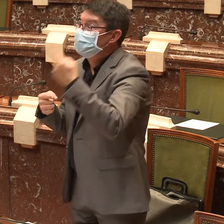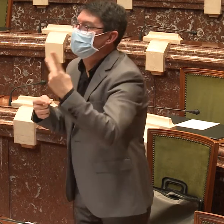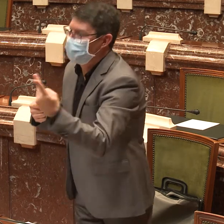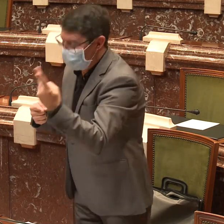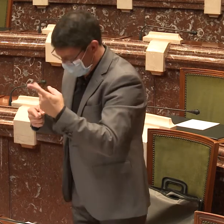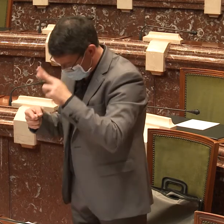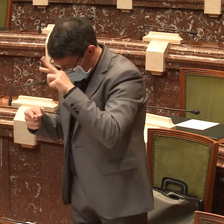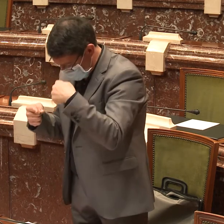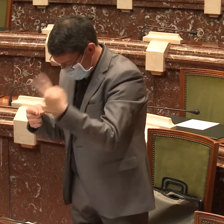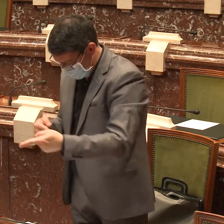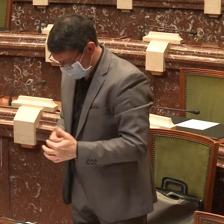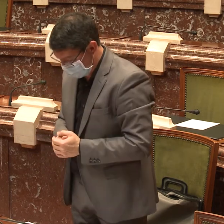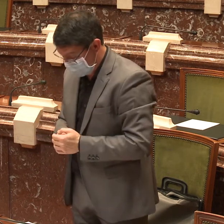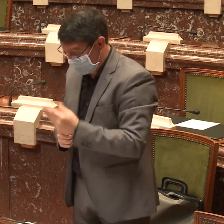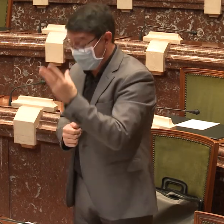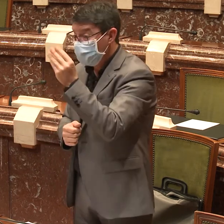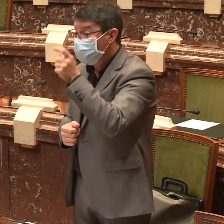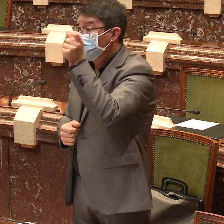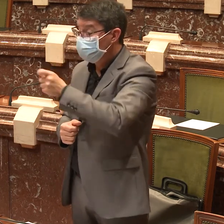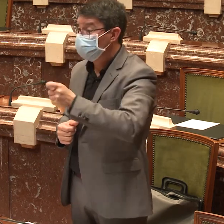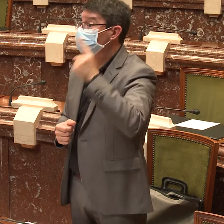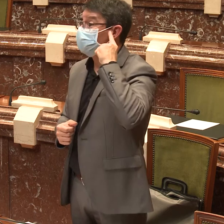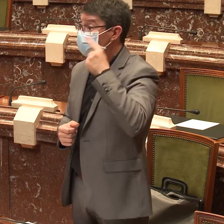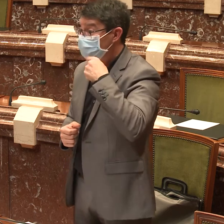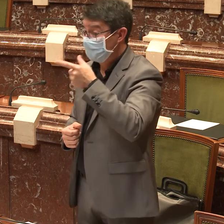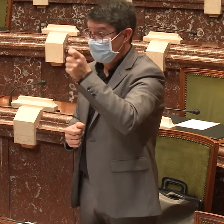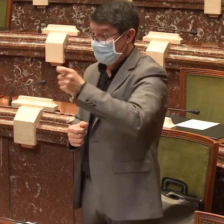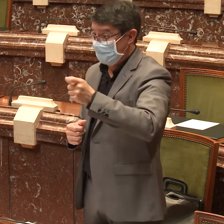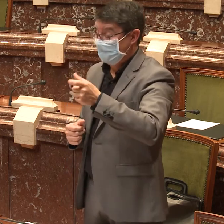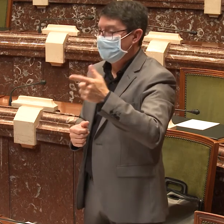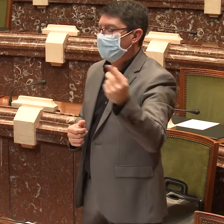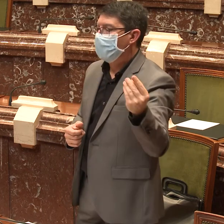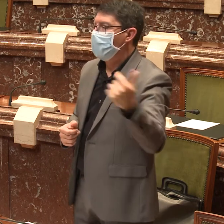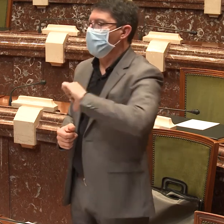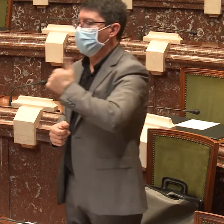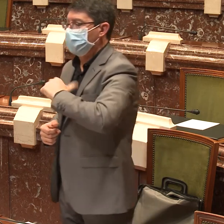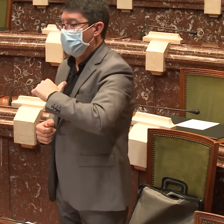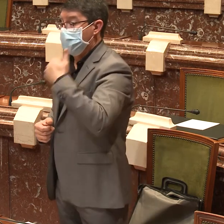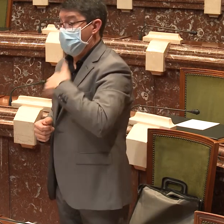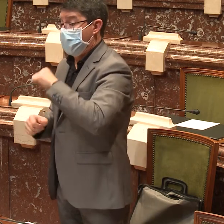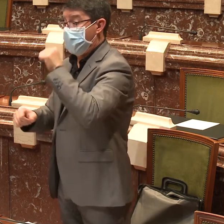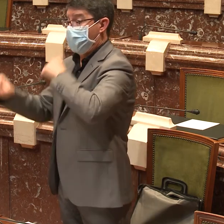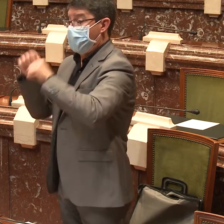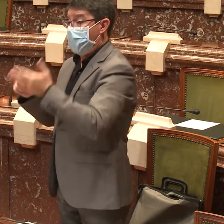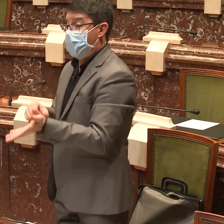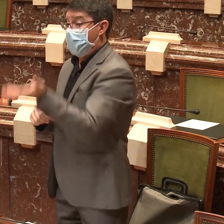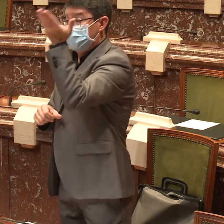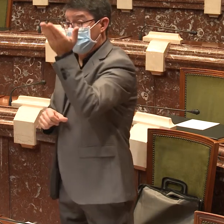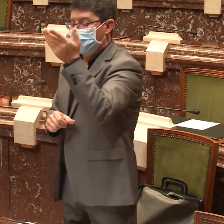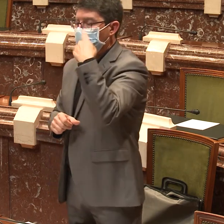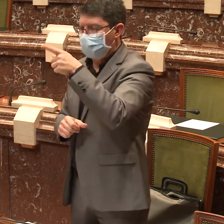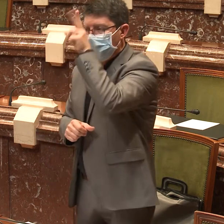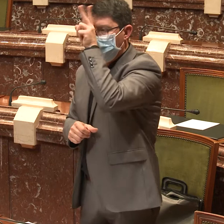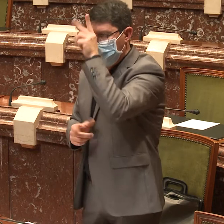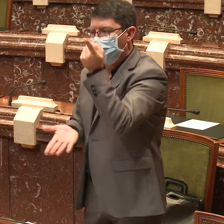Muchos pacientes sordos no gestionan adecuadamente su medicación o simplemente abandonan el tratamiento farmacológico al no ser correctamente